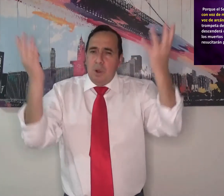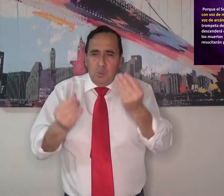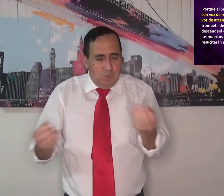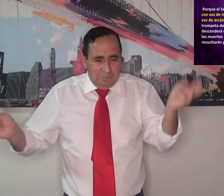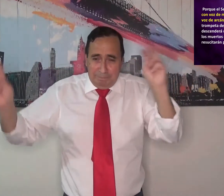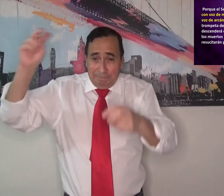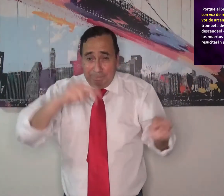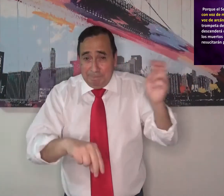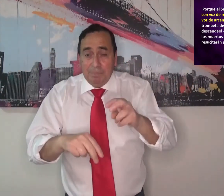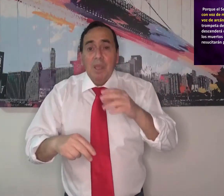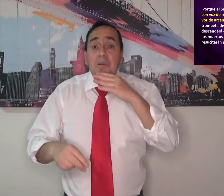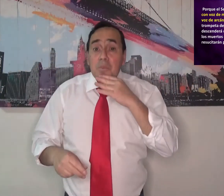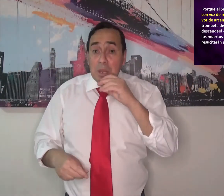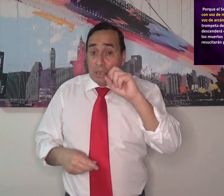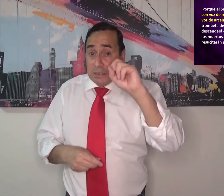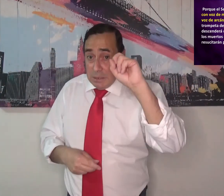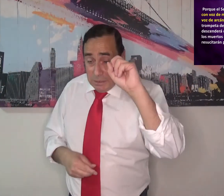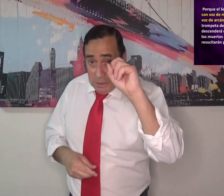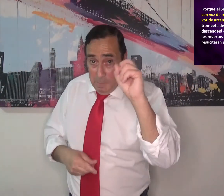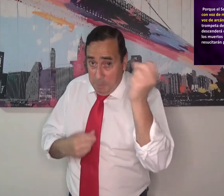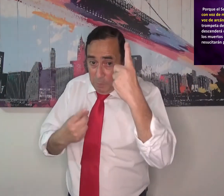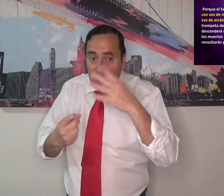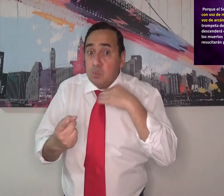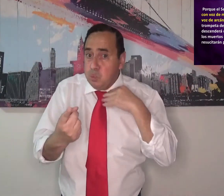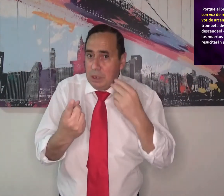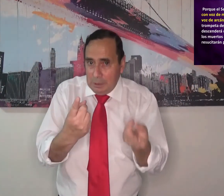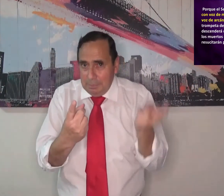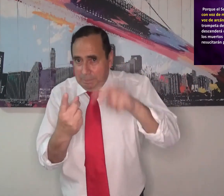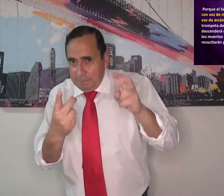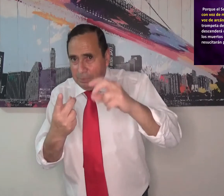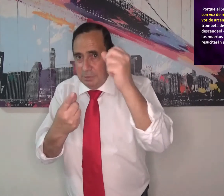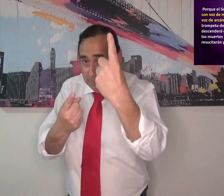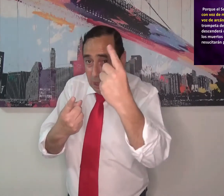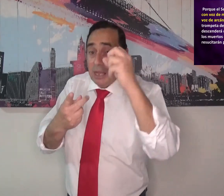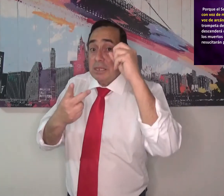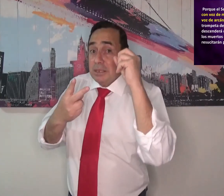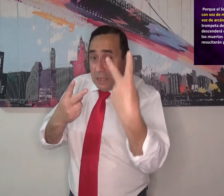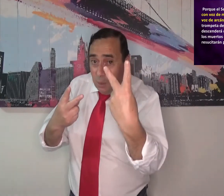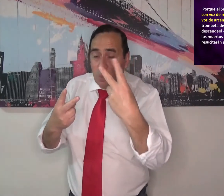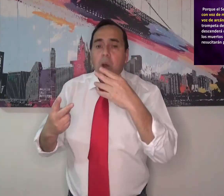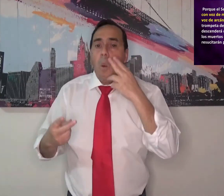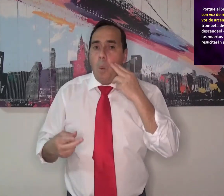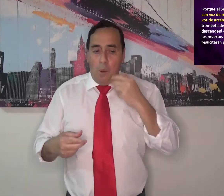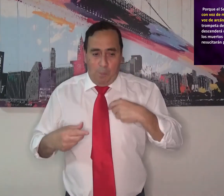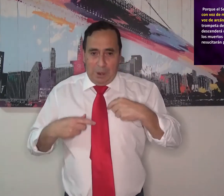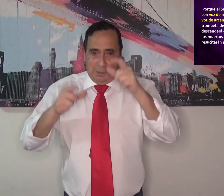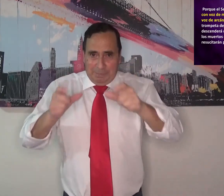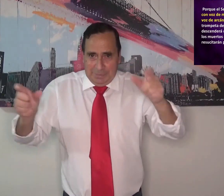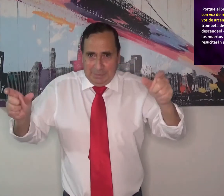todo el mundo, todas esas personas, los que murieron esperando a Jesús. Y también los